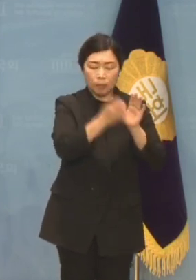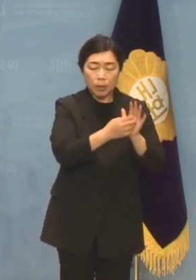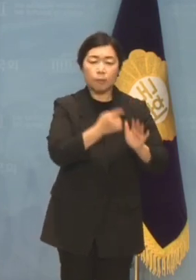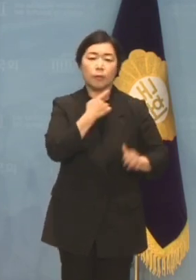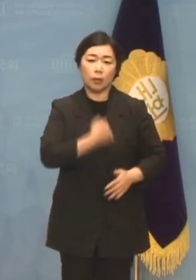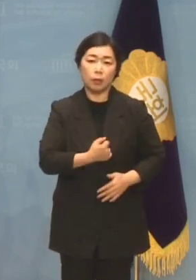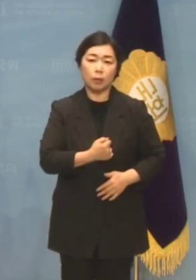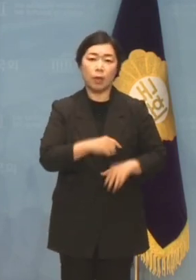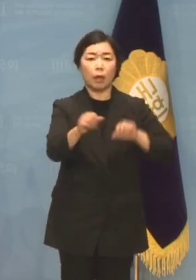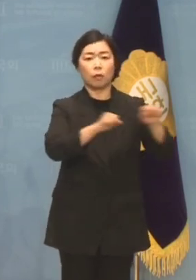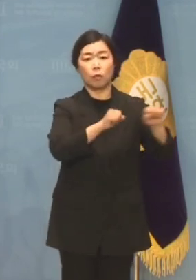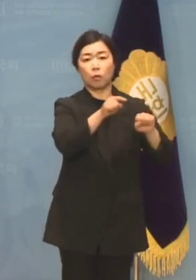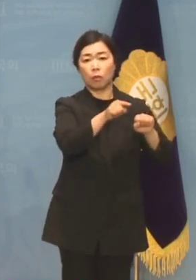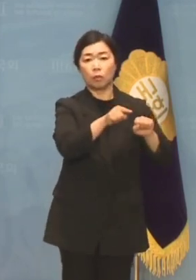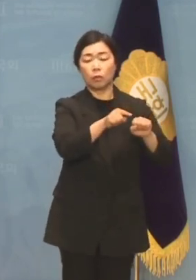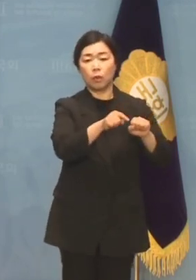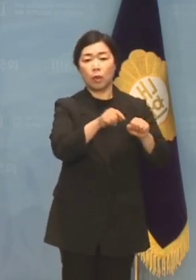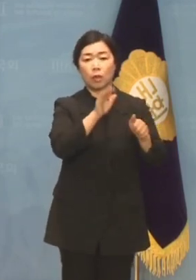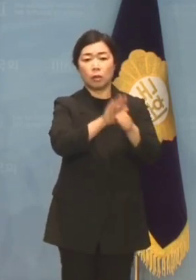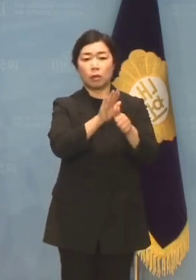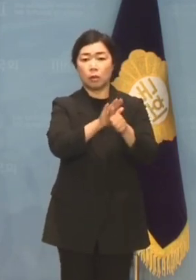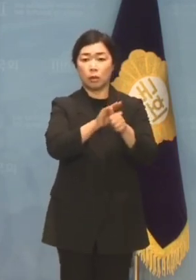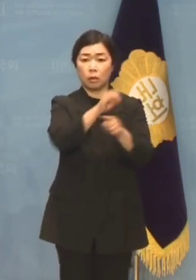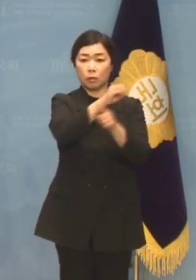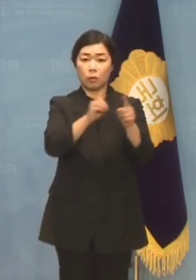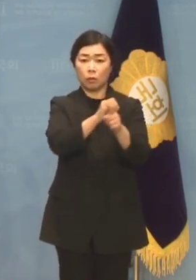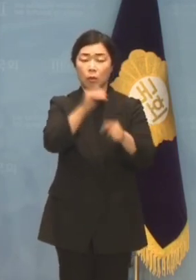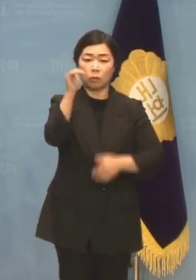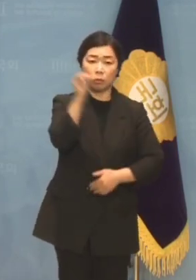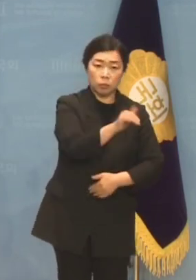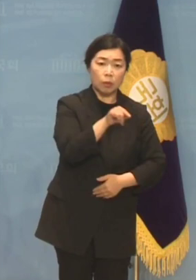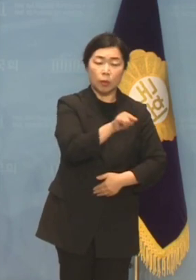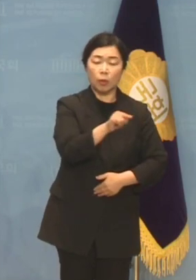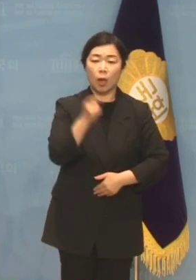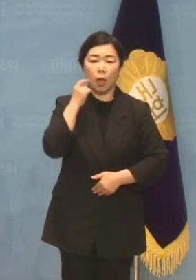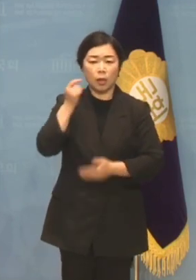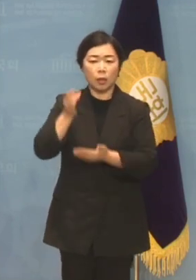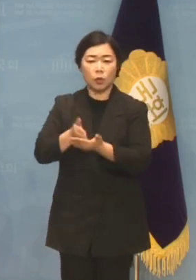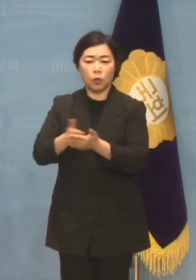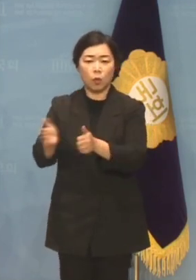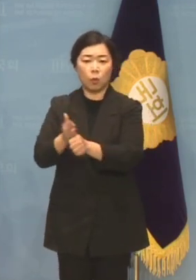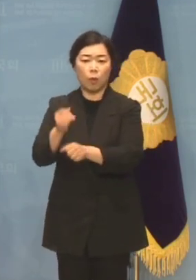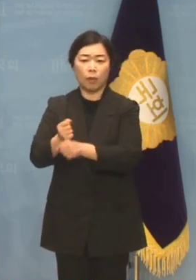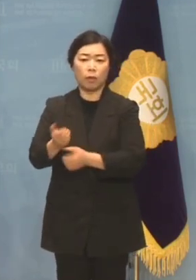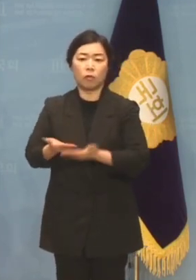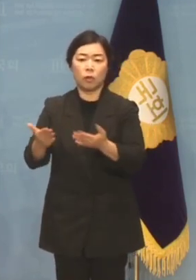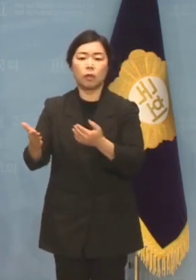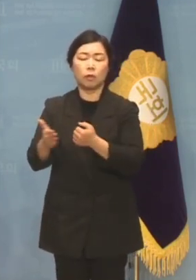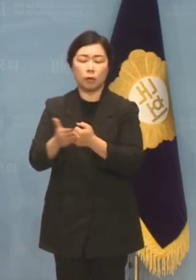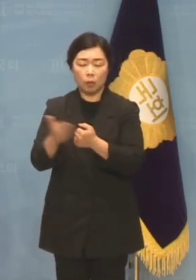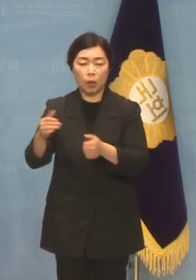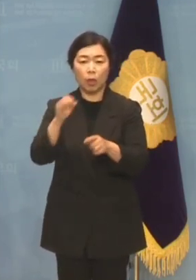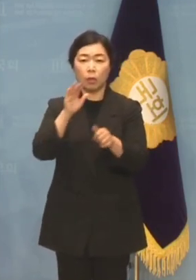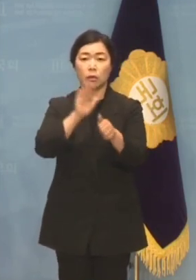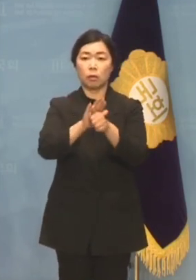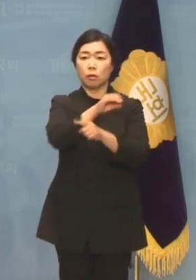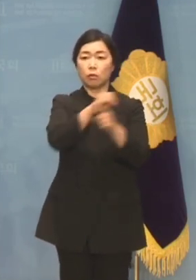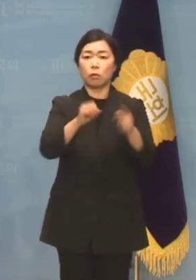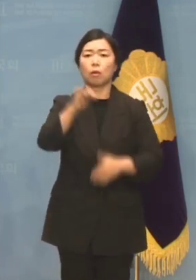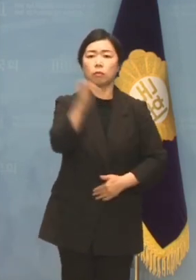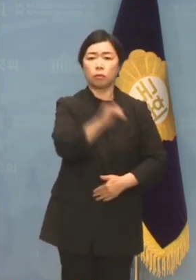국정지지도를 가짜뉴스와 선동의 결과라고 강변하고 있으니 한숨만 나옵니다.